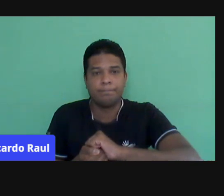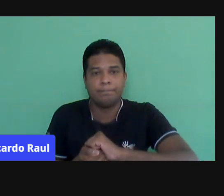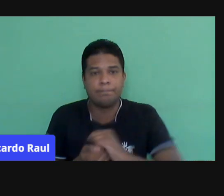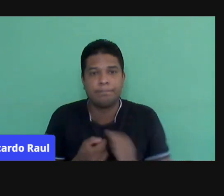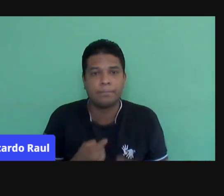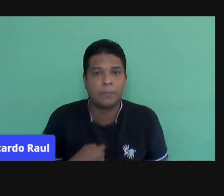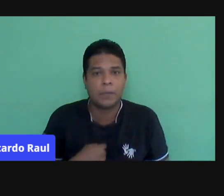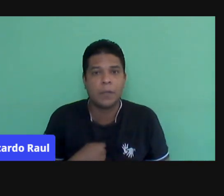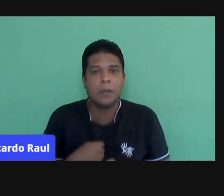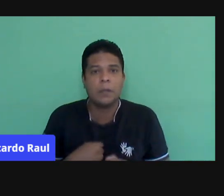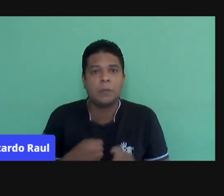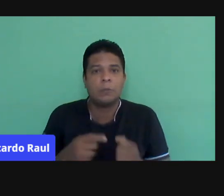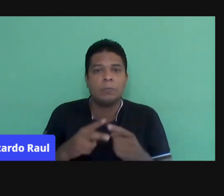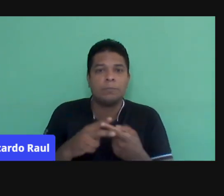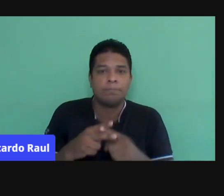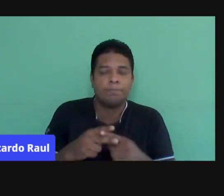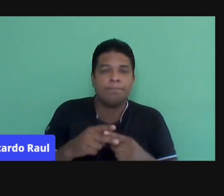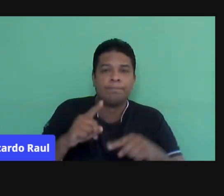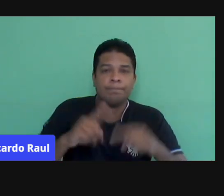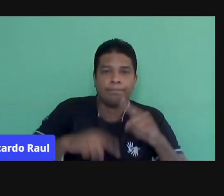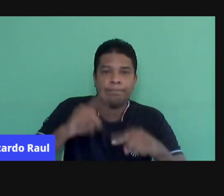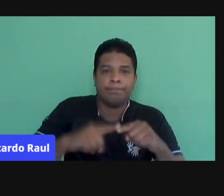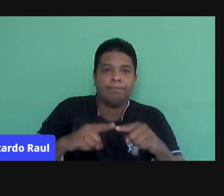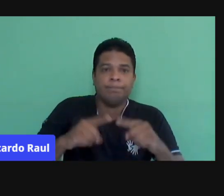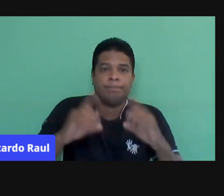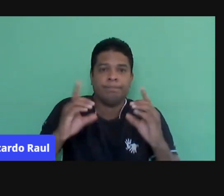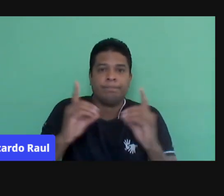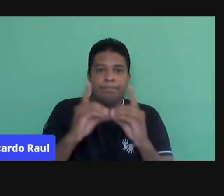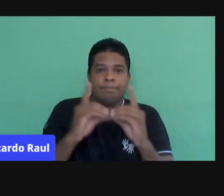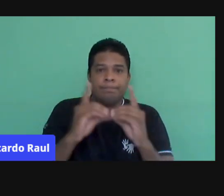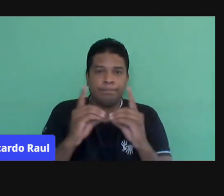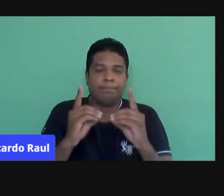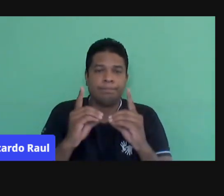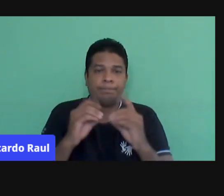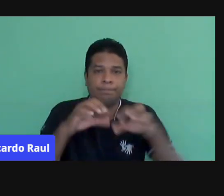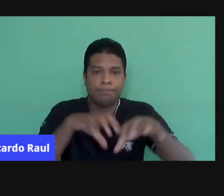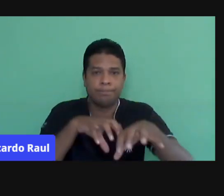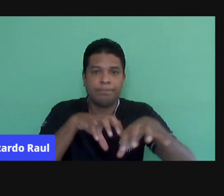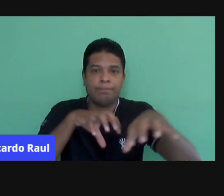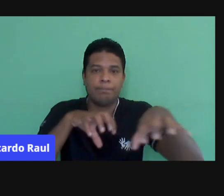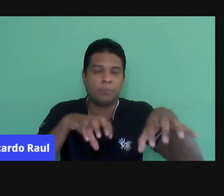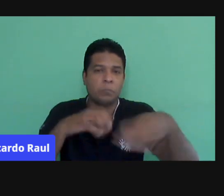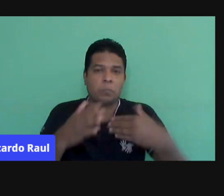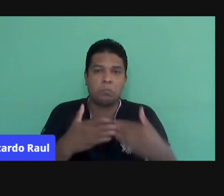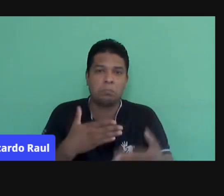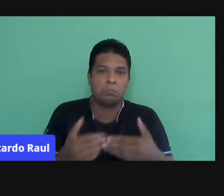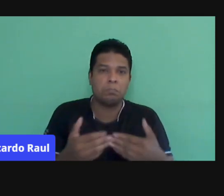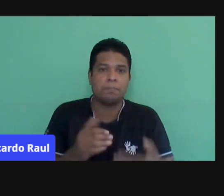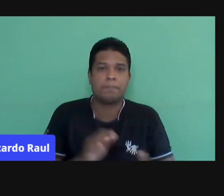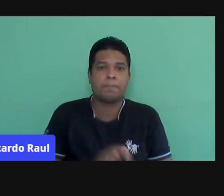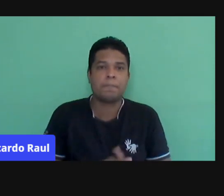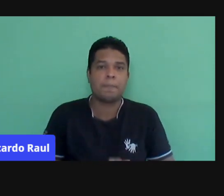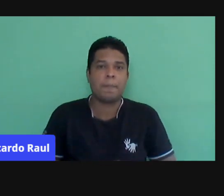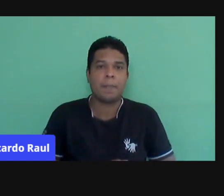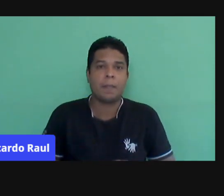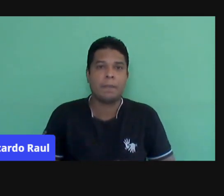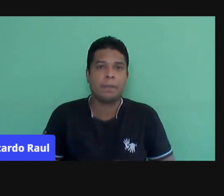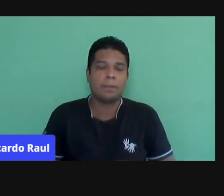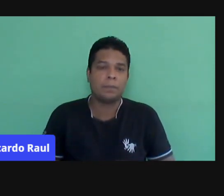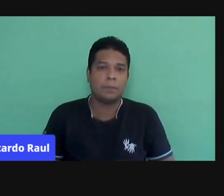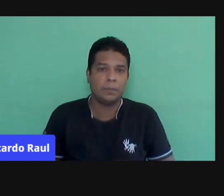esses recursos para esse ambiente de ensino remoto e emergencial, seja ele qual for. Seja ele